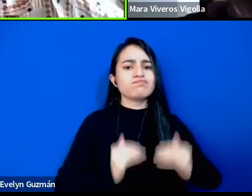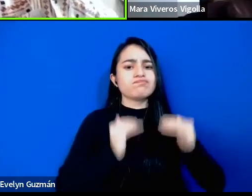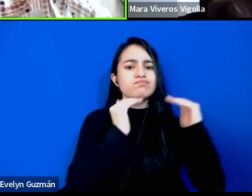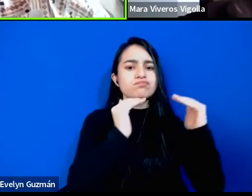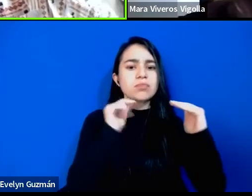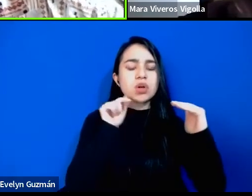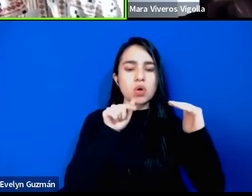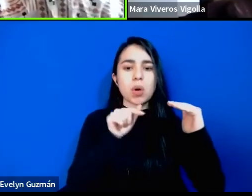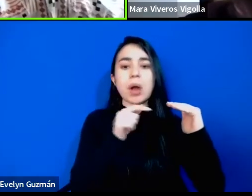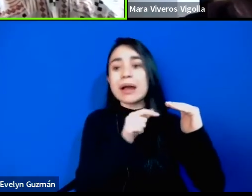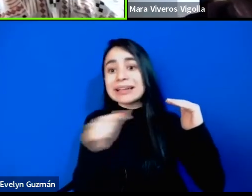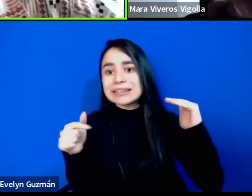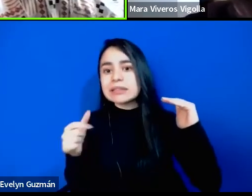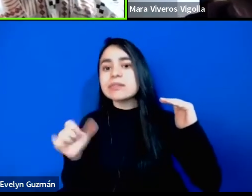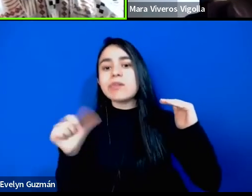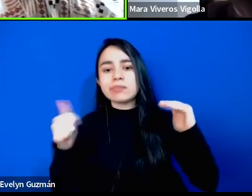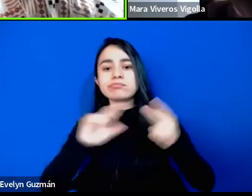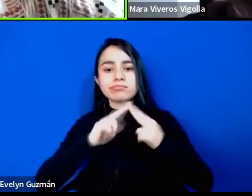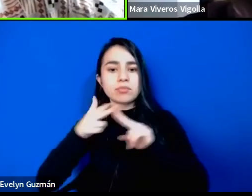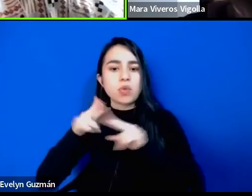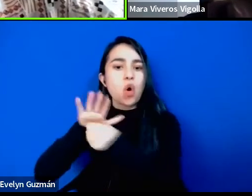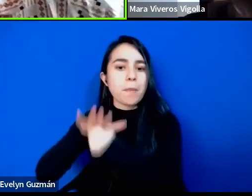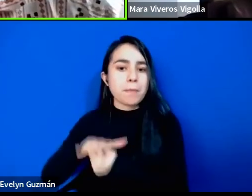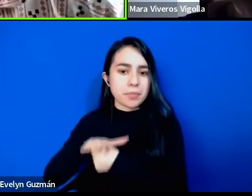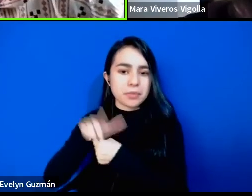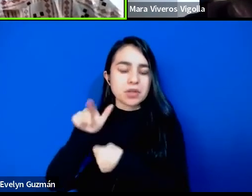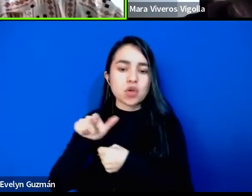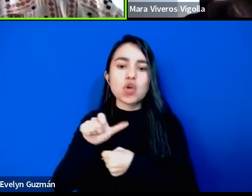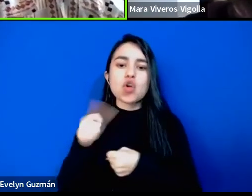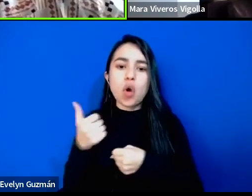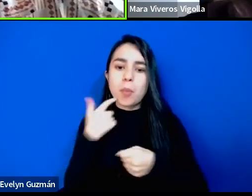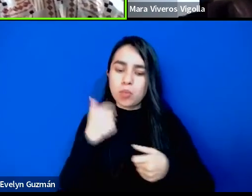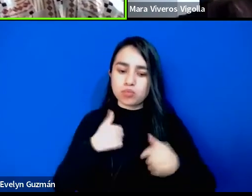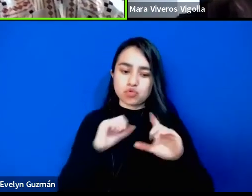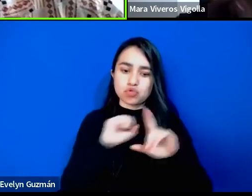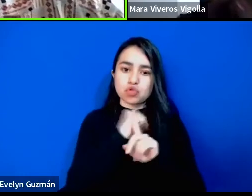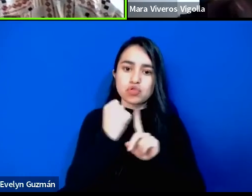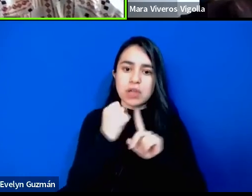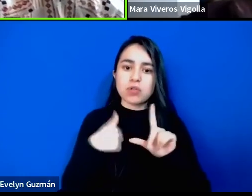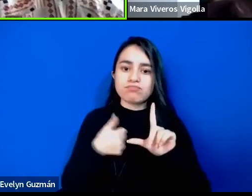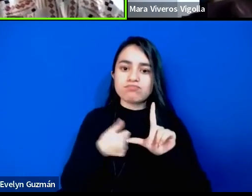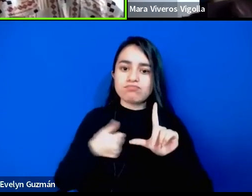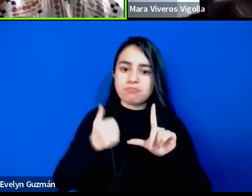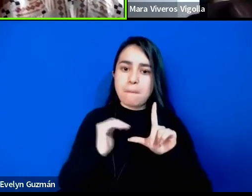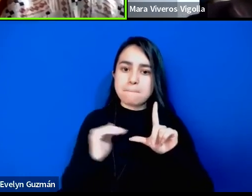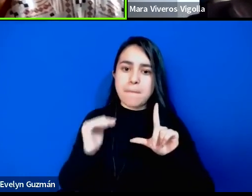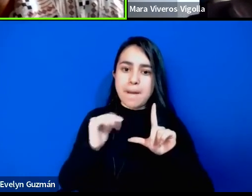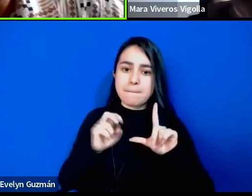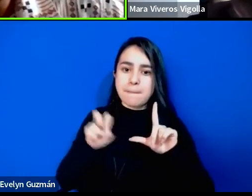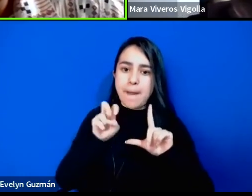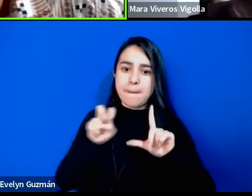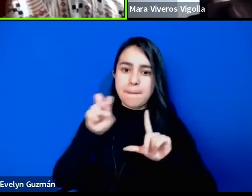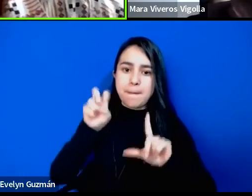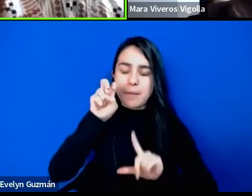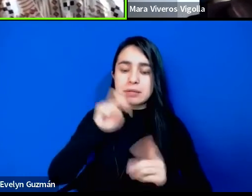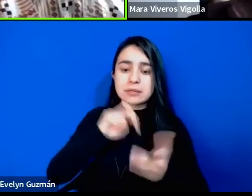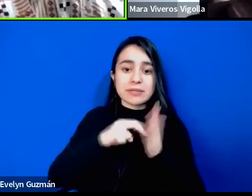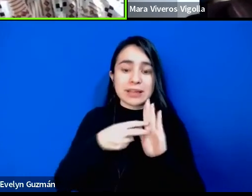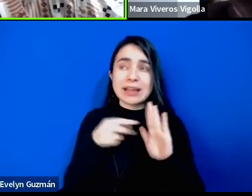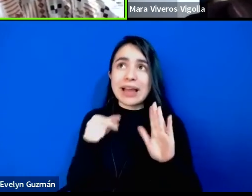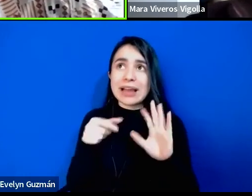inseparable con la opresión de otras formas de ascenso social que no están vinculadas con el ejercicio de formas